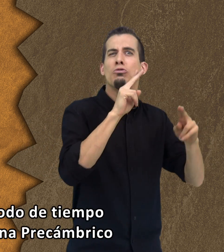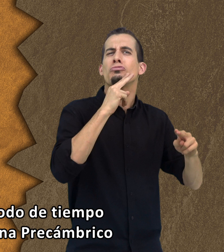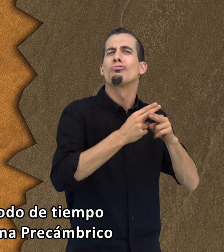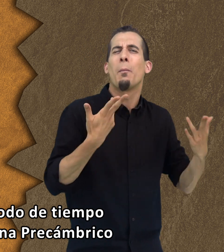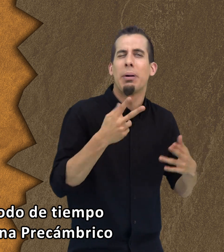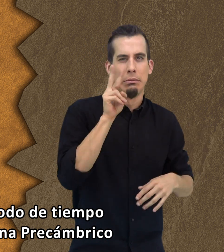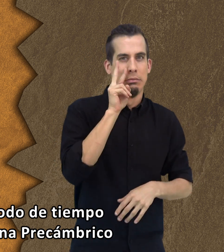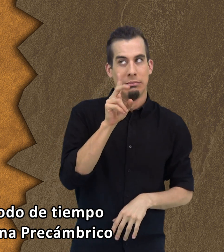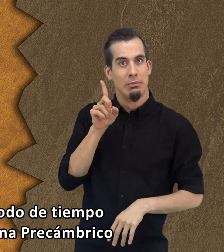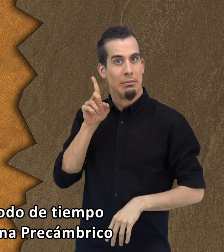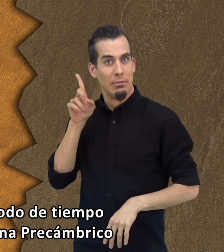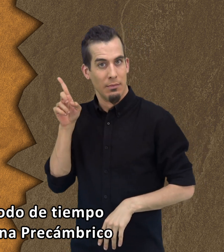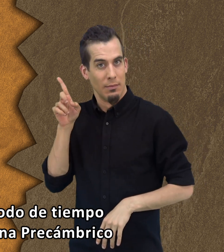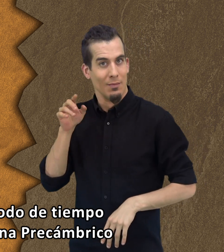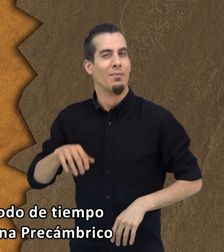de tiempo se denomina precámbrico.